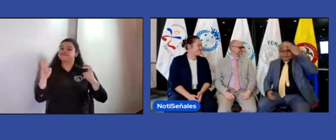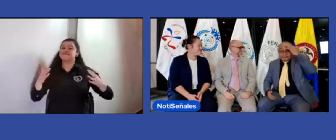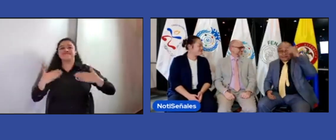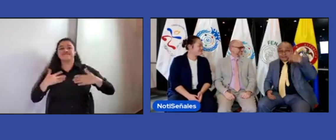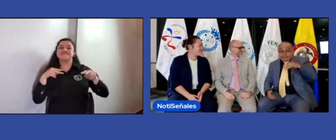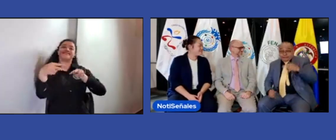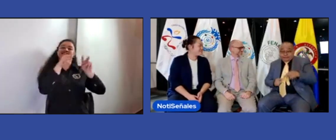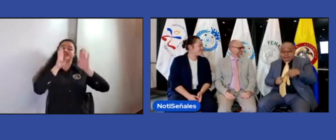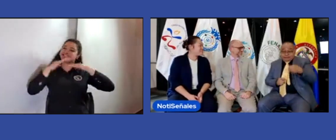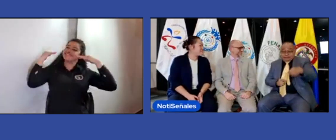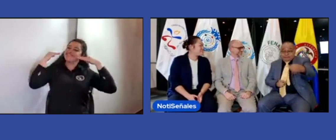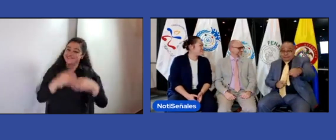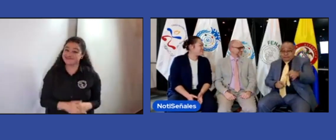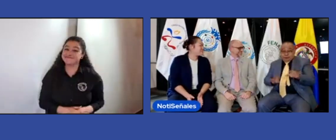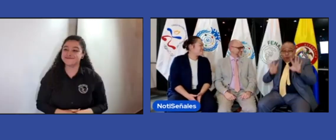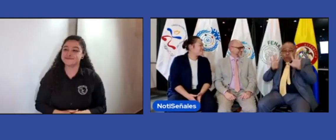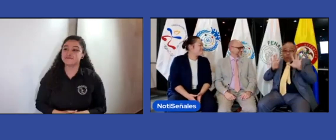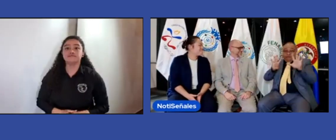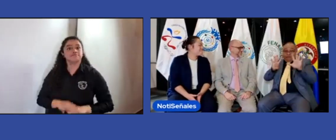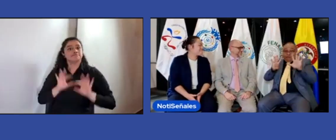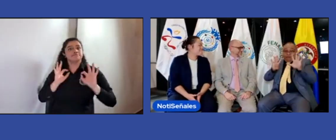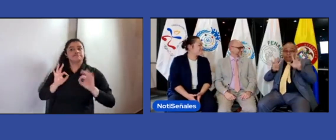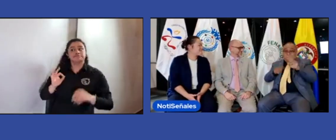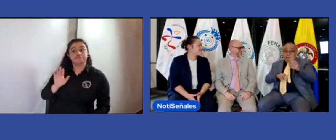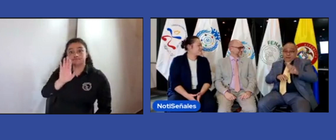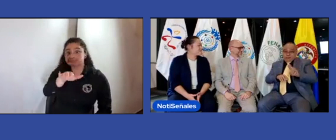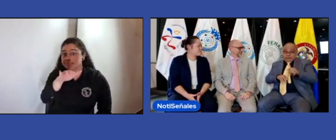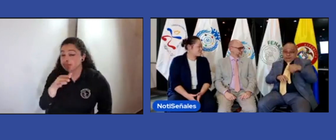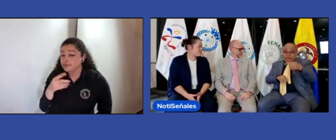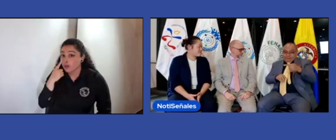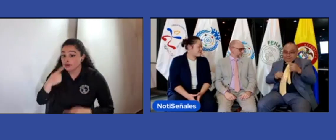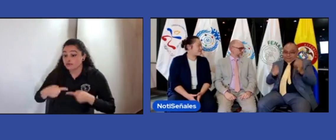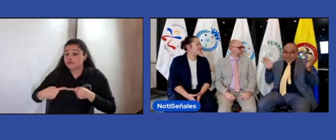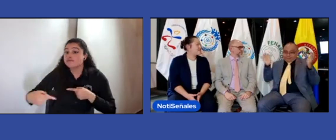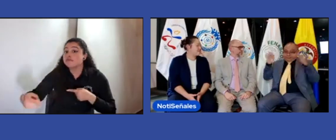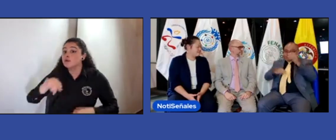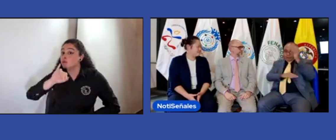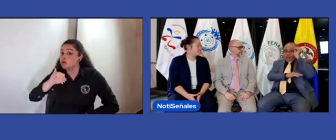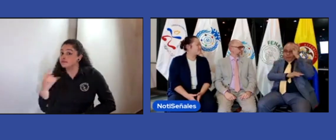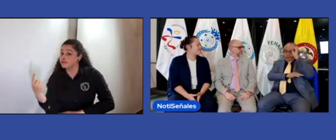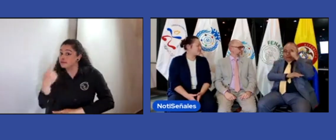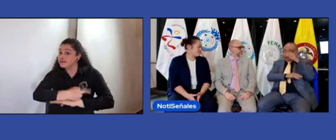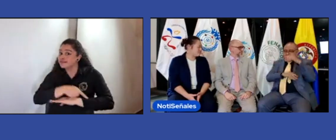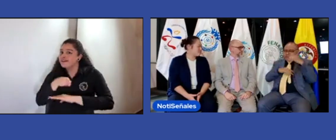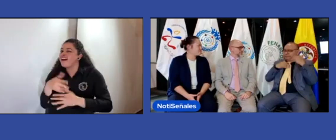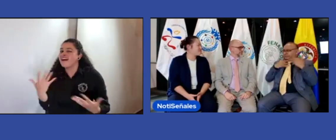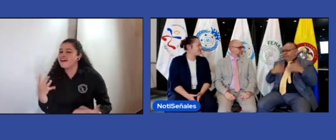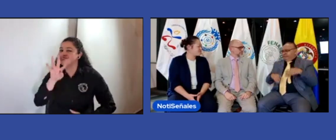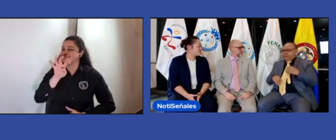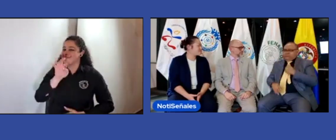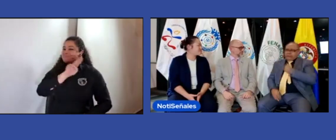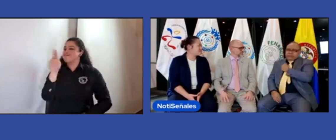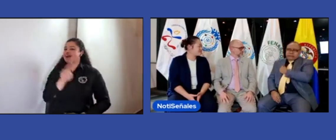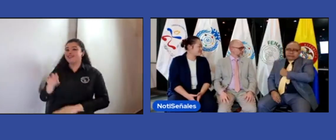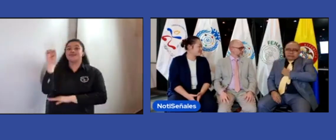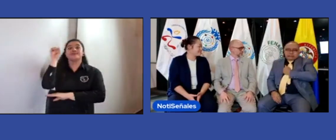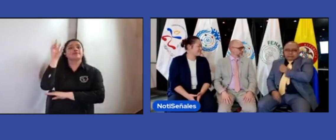contentos de estar en este espacio no olviden nuestro encuentro el 9 de marzo nuestro encuentro internacional